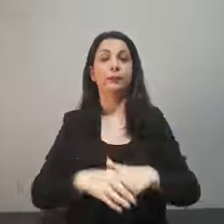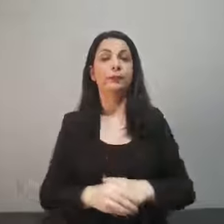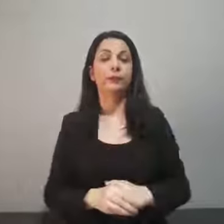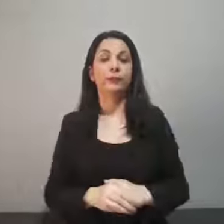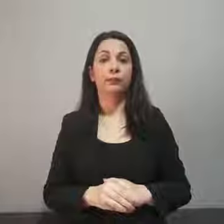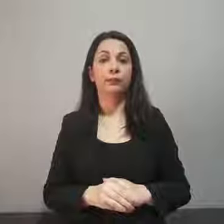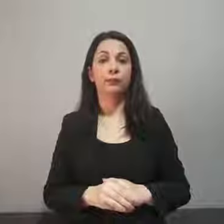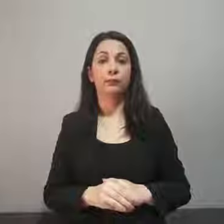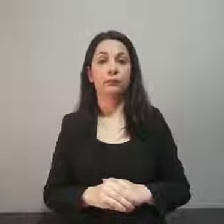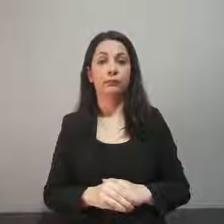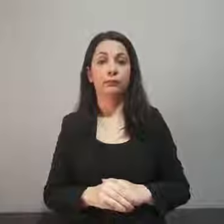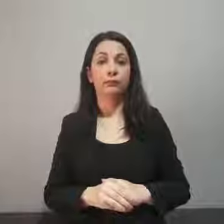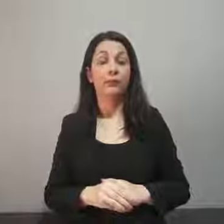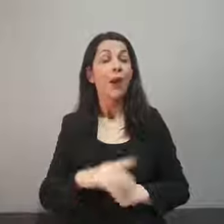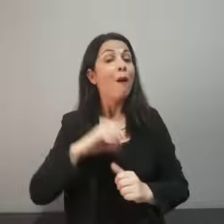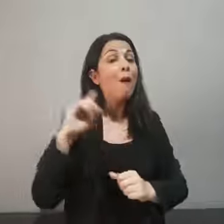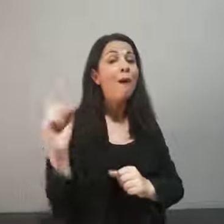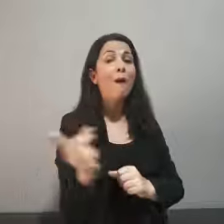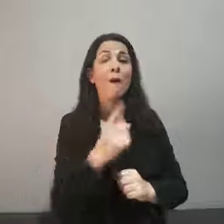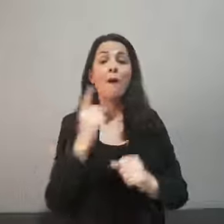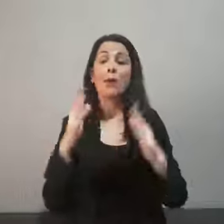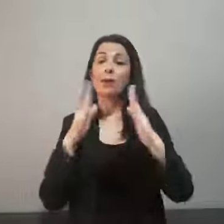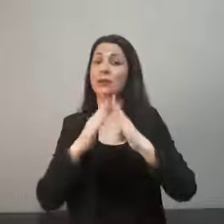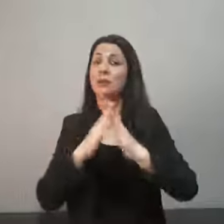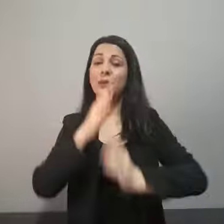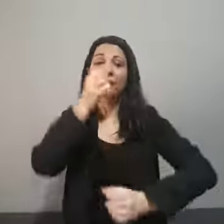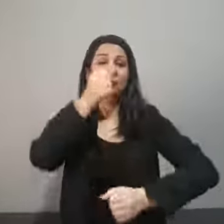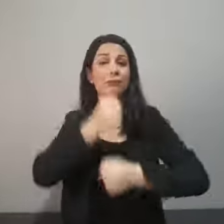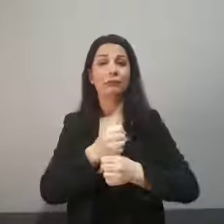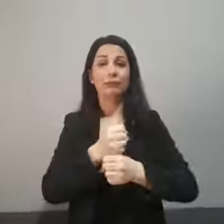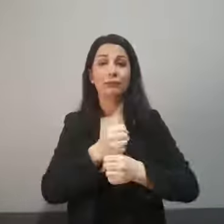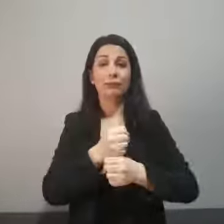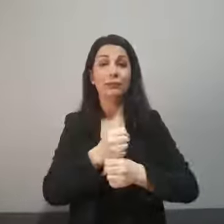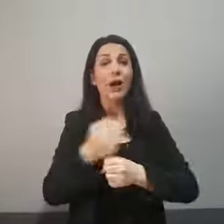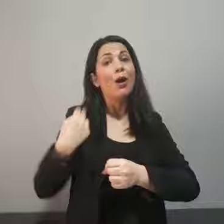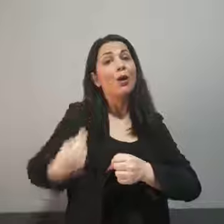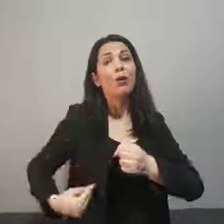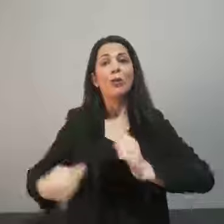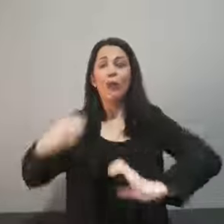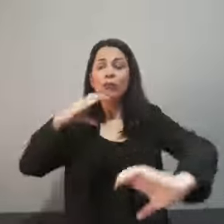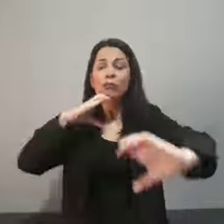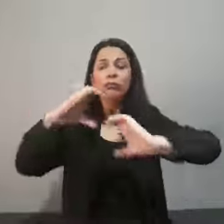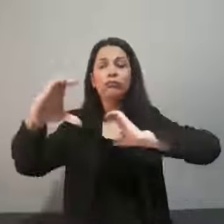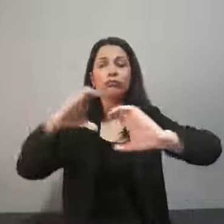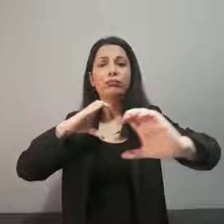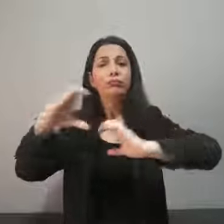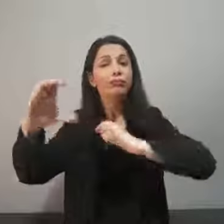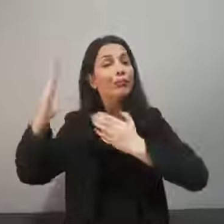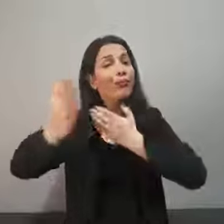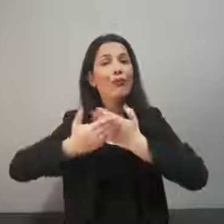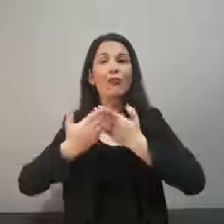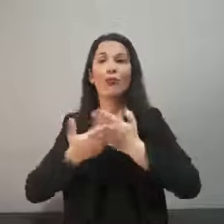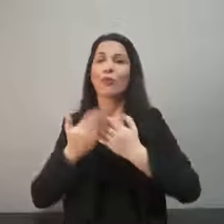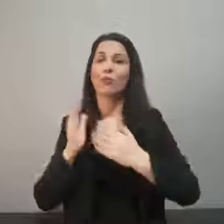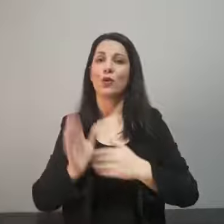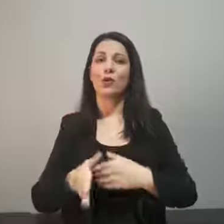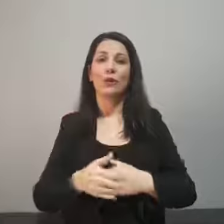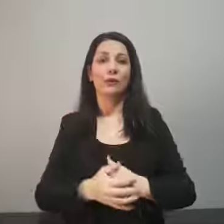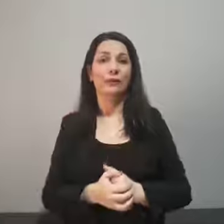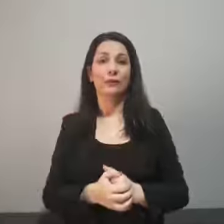Μένουμε σπίτι και είμαστε στη γραμμή επαφής με το Δήμο Εορδαίας. Η αδιαφορία και η